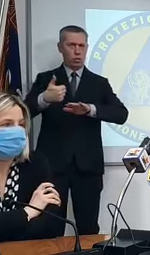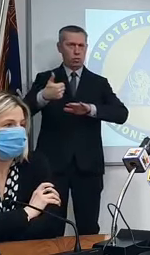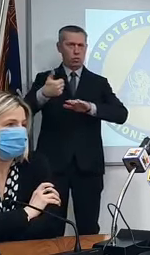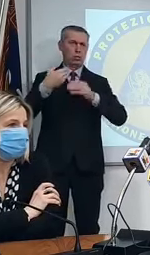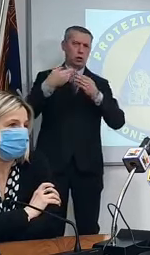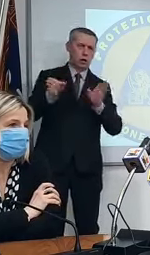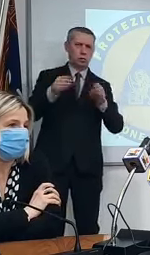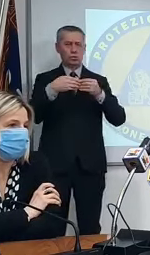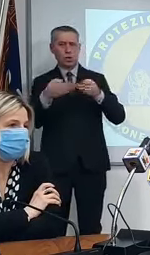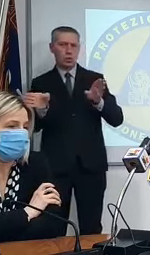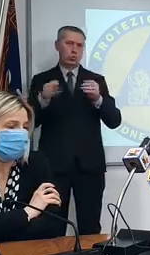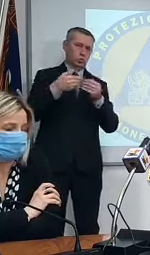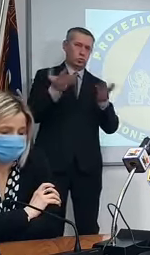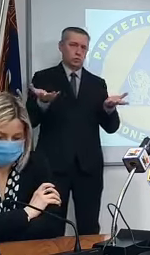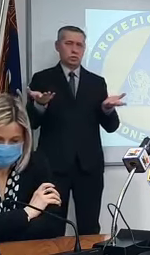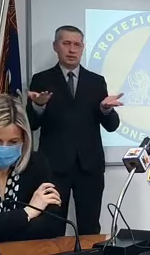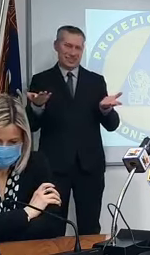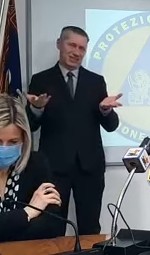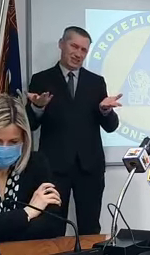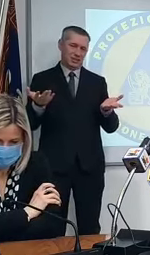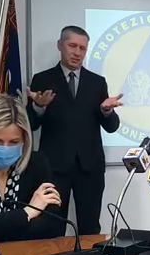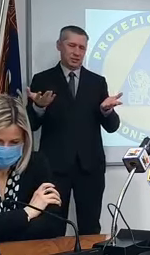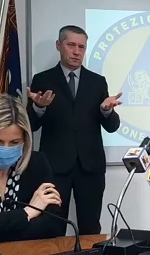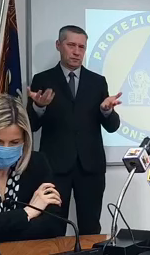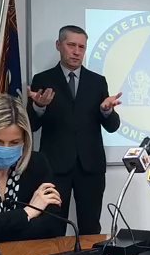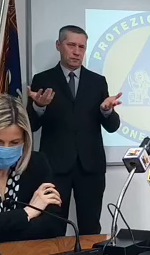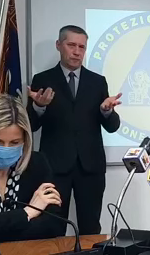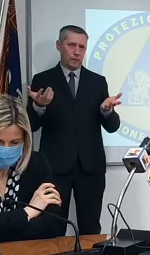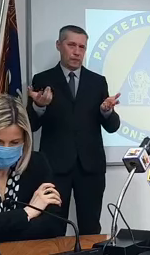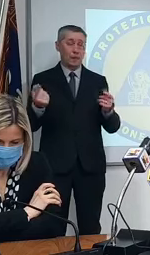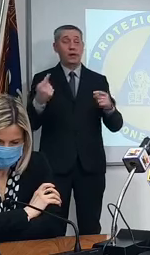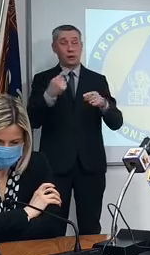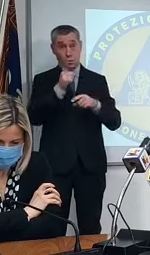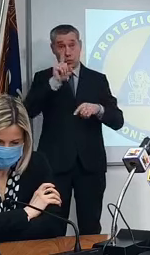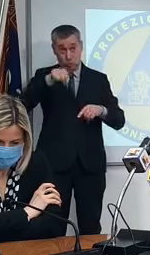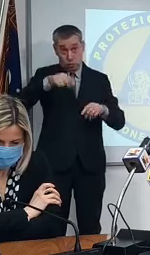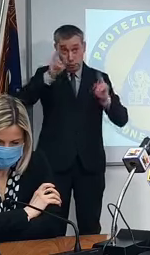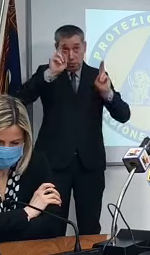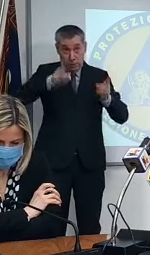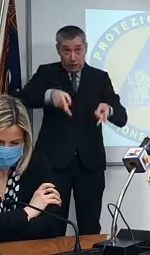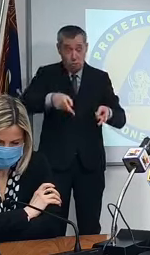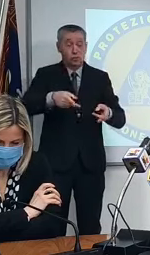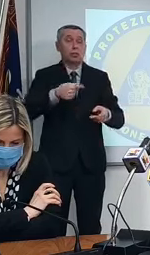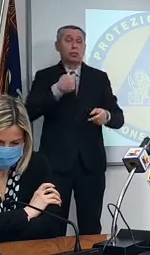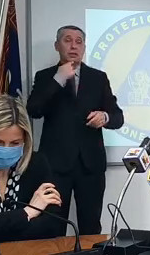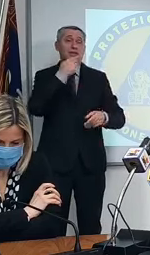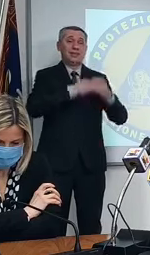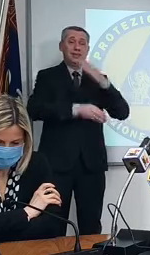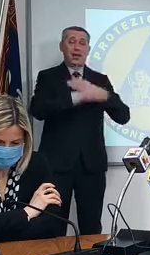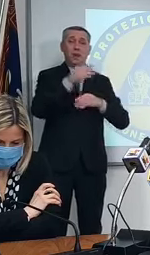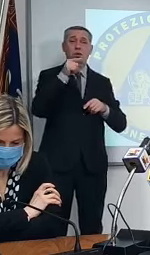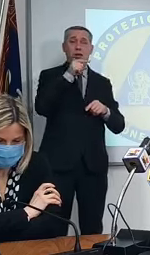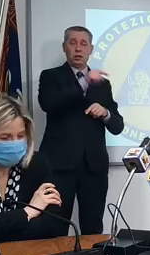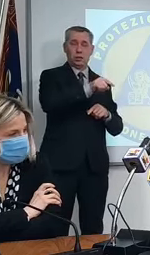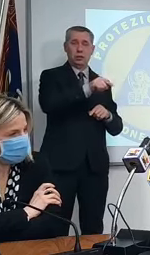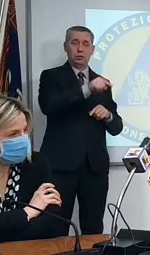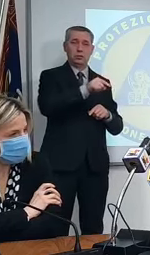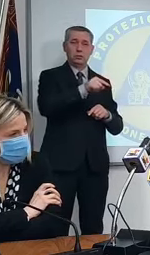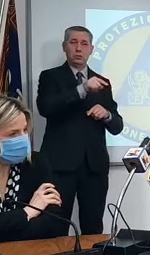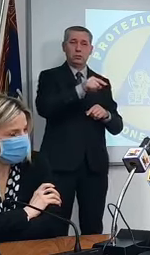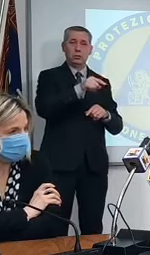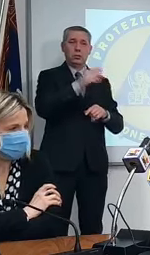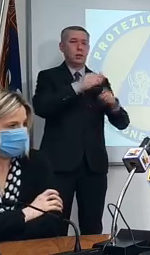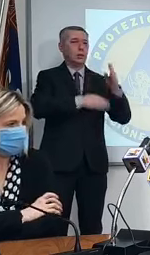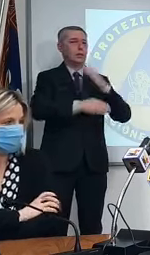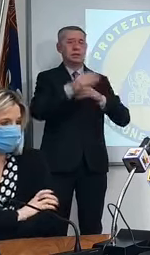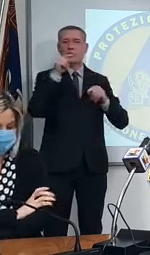abbiamo lasciato qualche segno non parlo poi del mondo della disabilità dove i progressi sono stati tutti